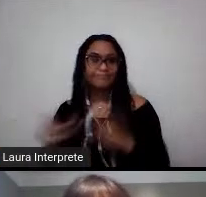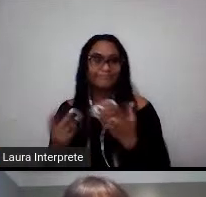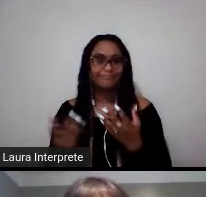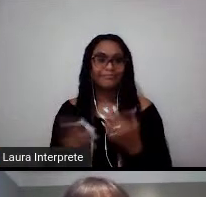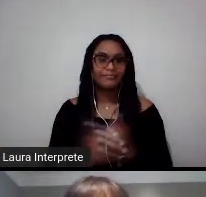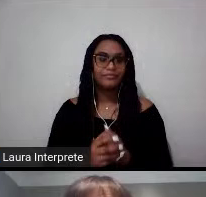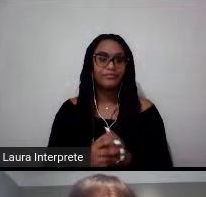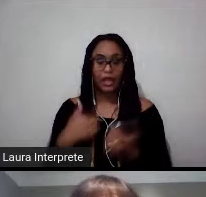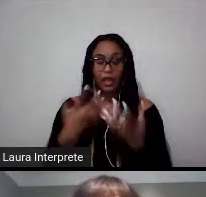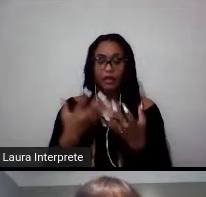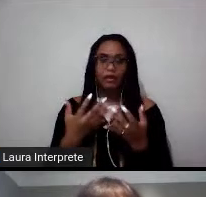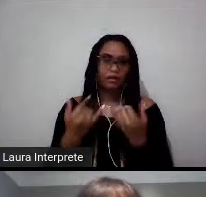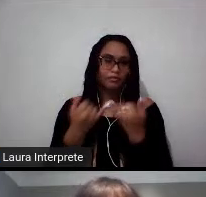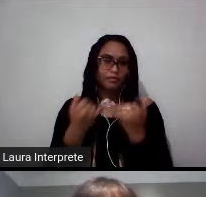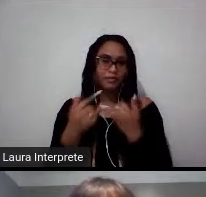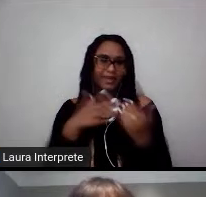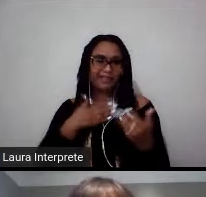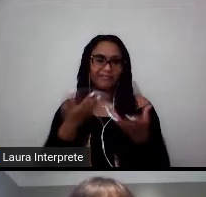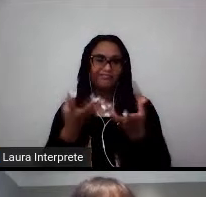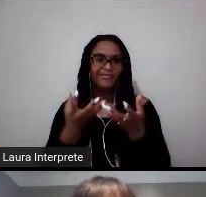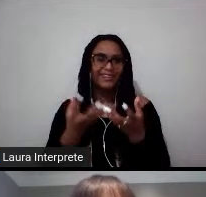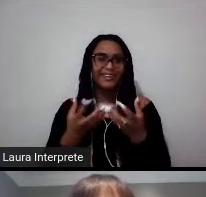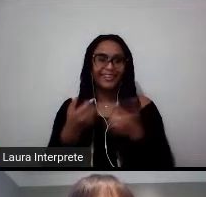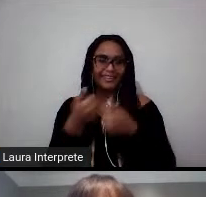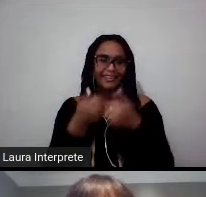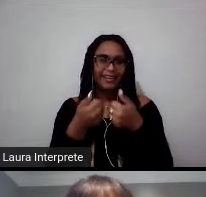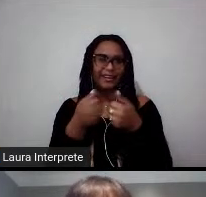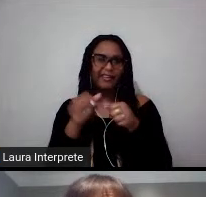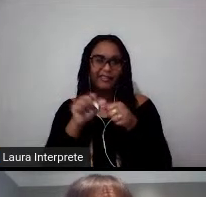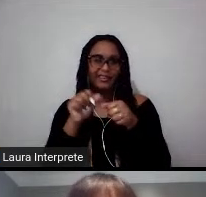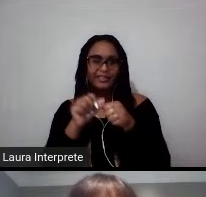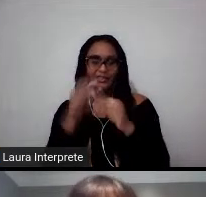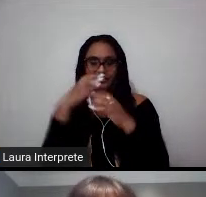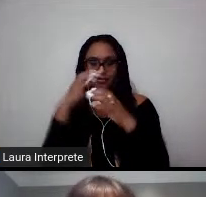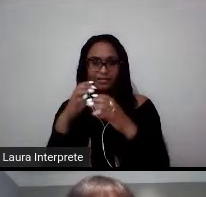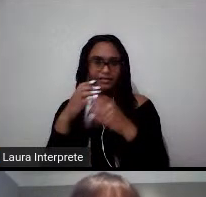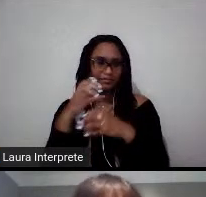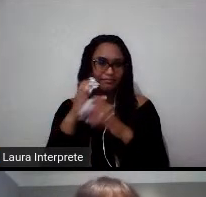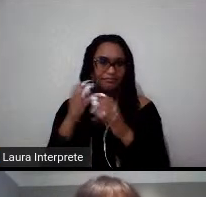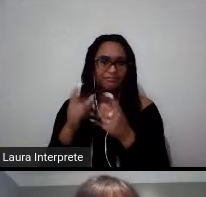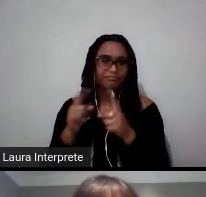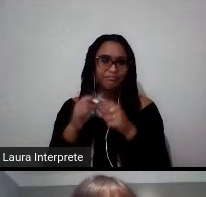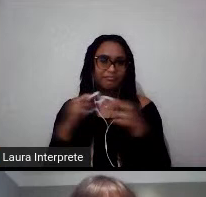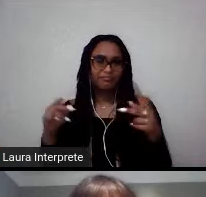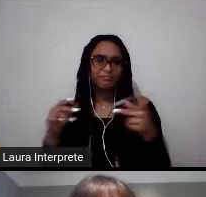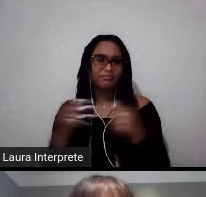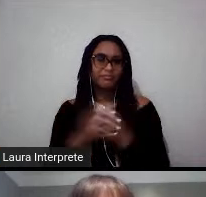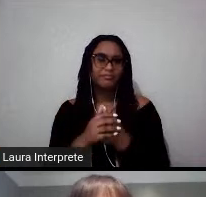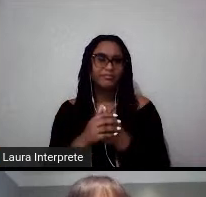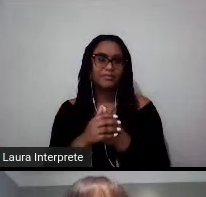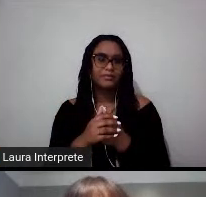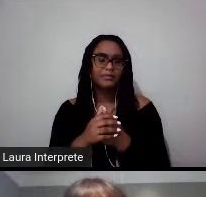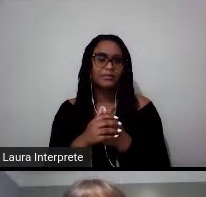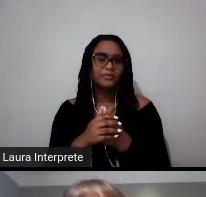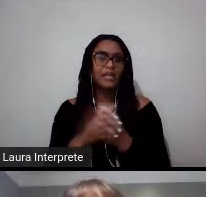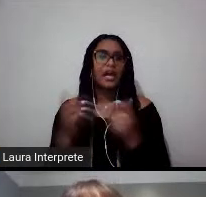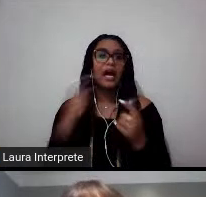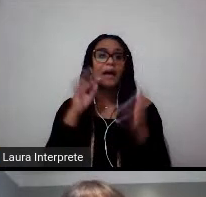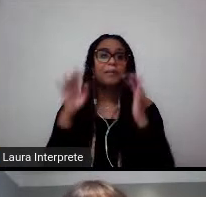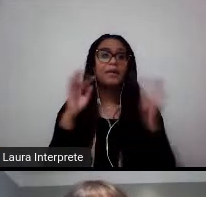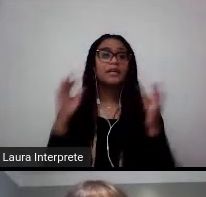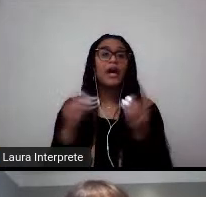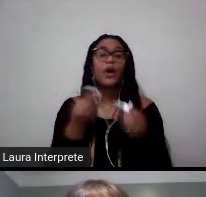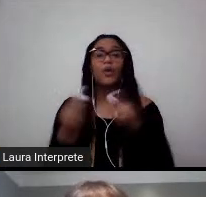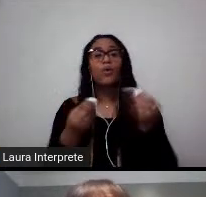diferentes. Você só precisa ser capaz de justificar muito bem como aquele curso ou universidade se conecta com a sua